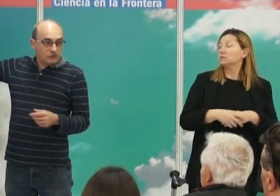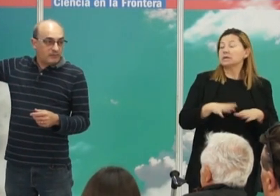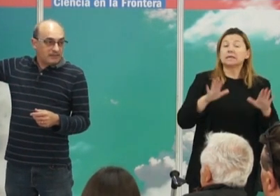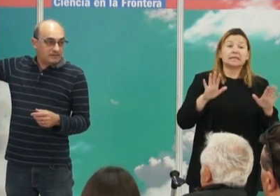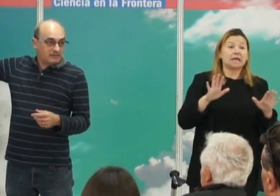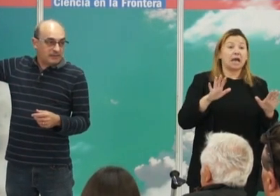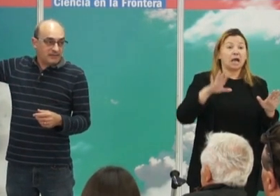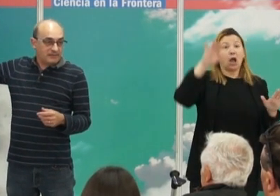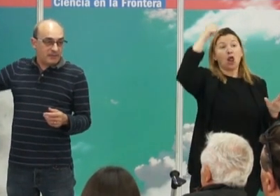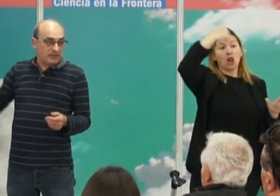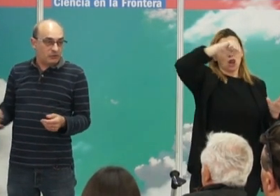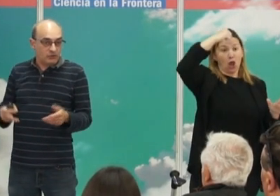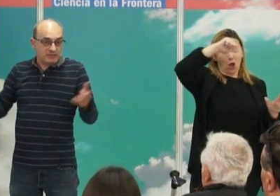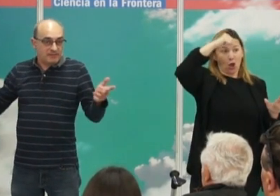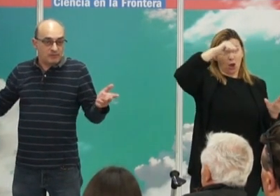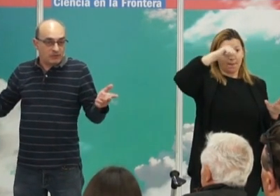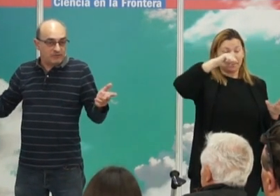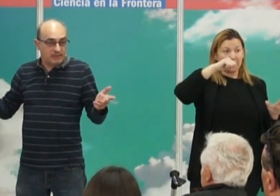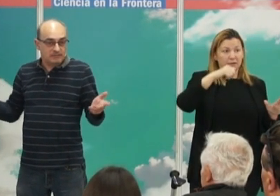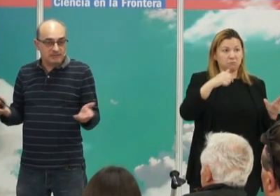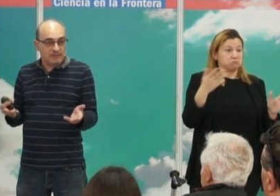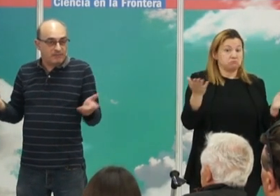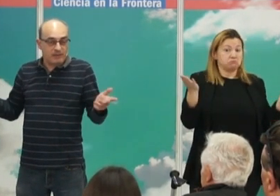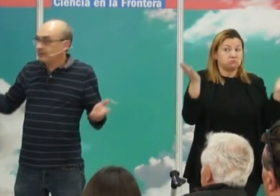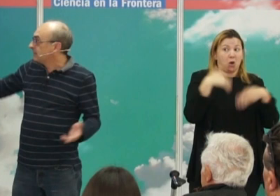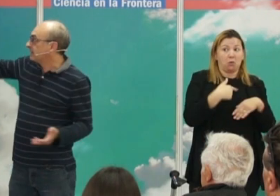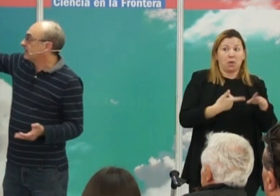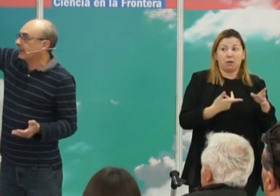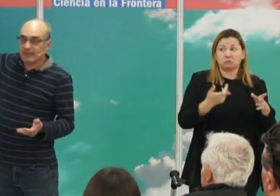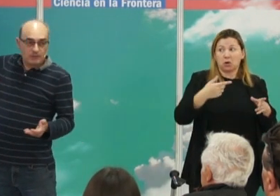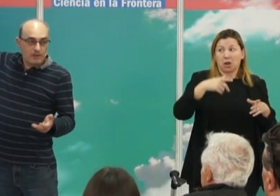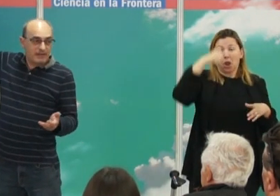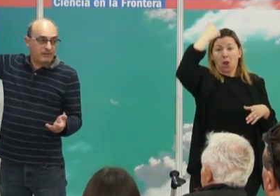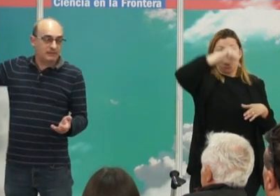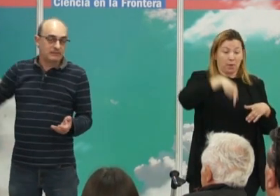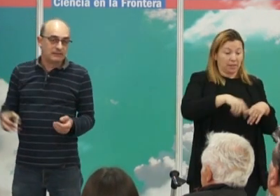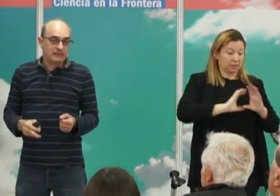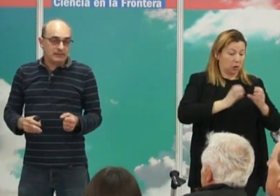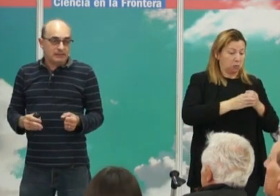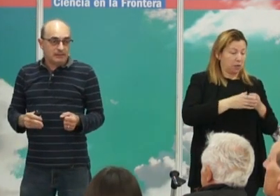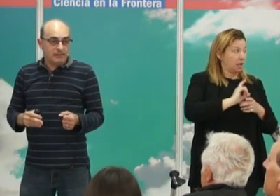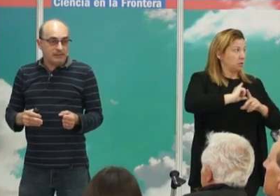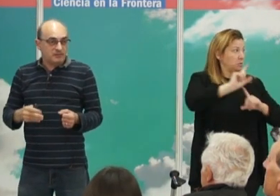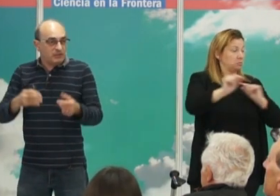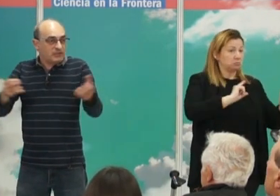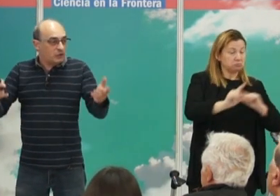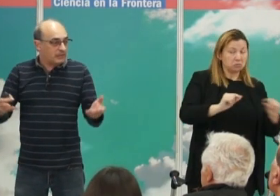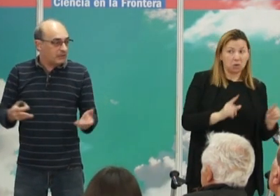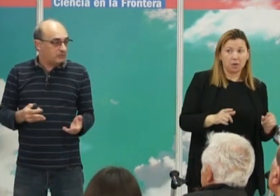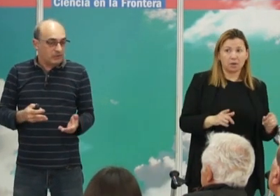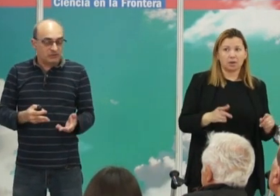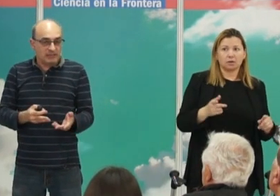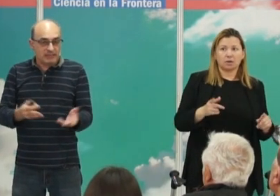los hombres de ese asentamiento no estaban, por lo que fuera, estaban fuera, realmente no aparecen. y después